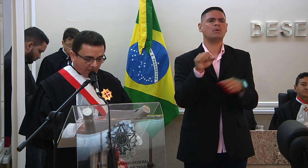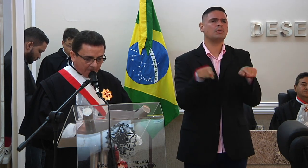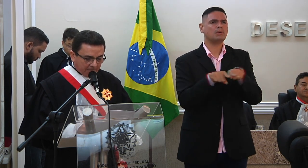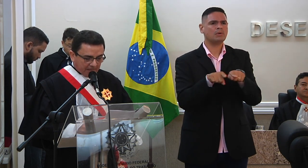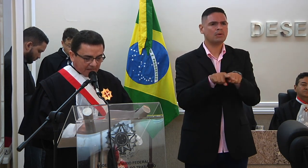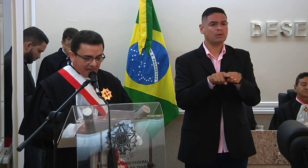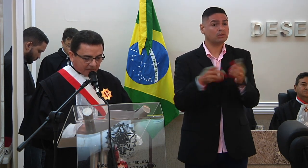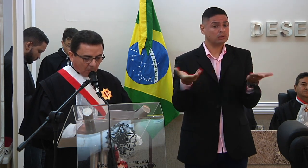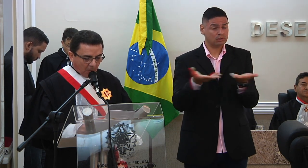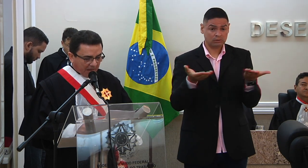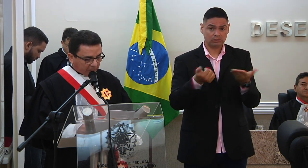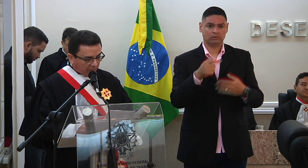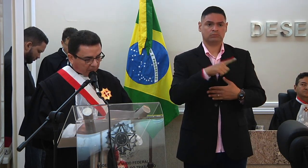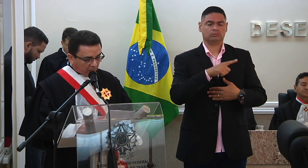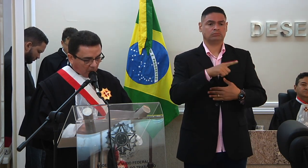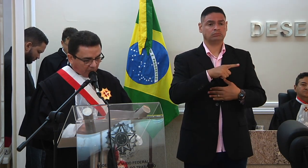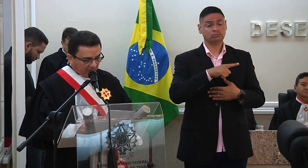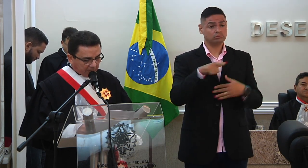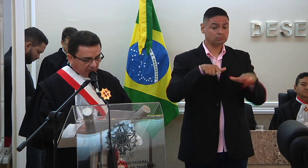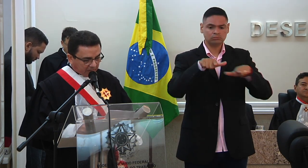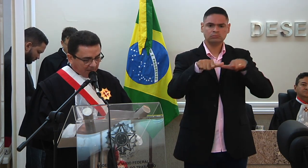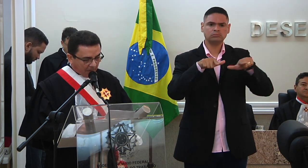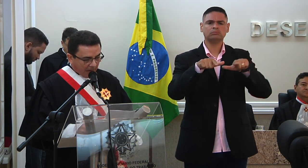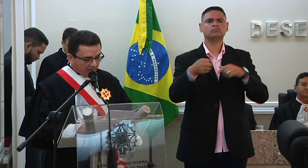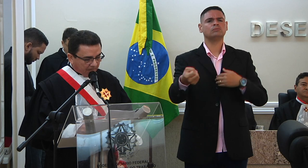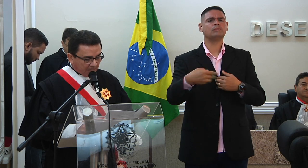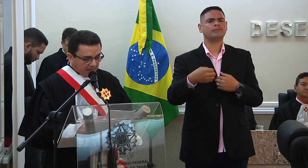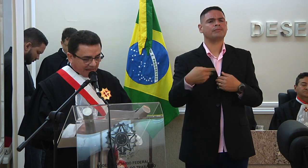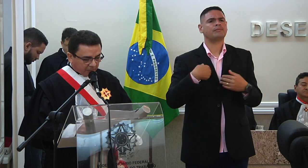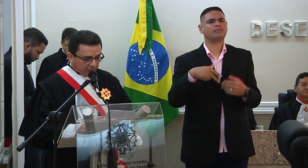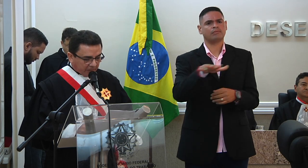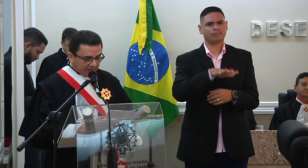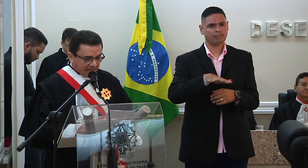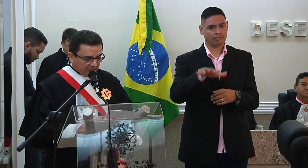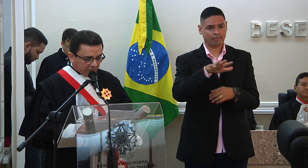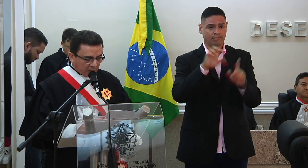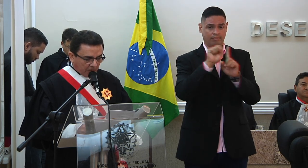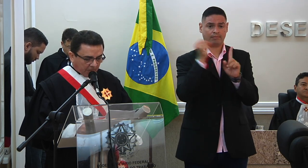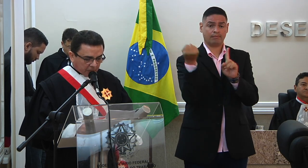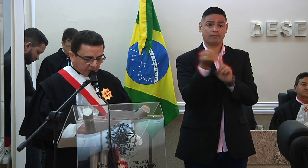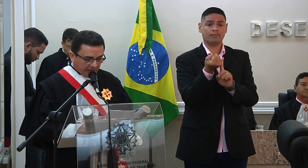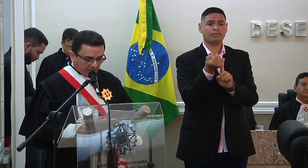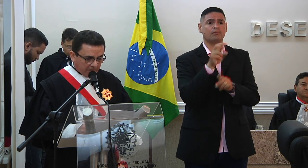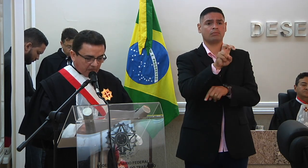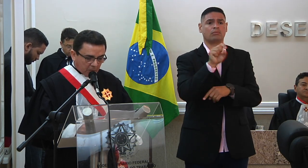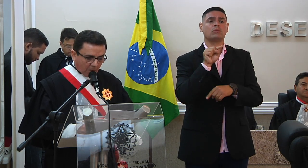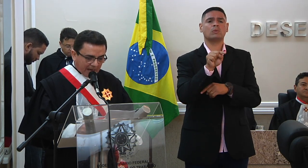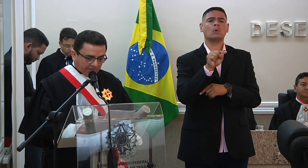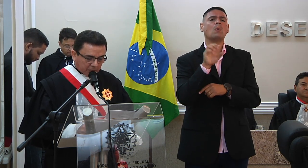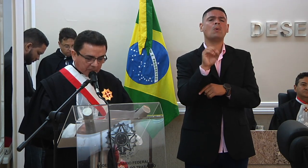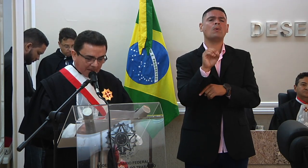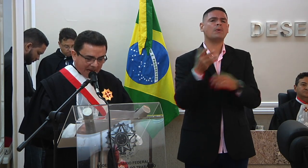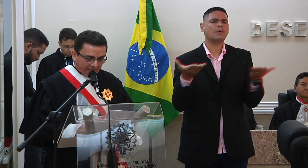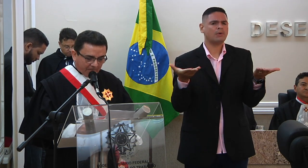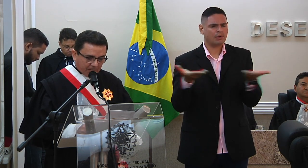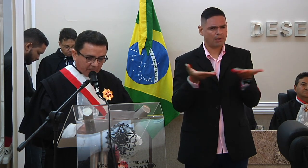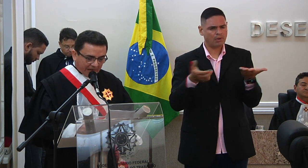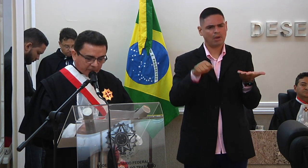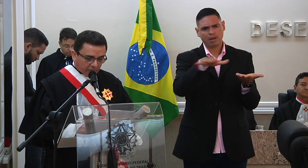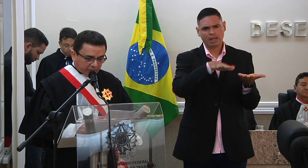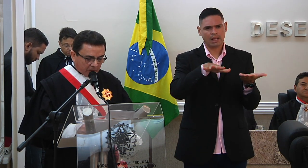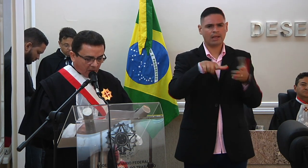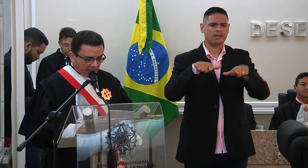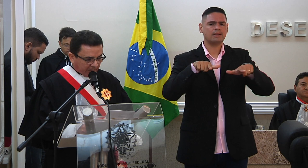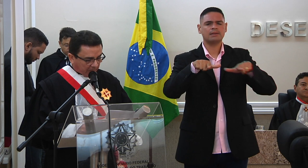intelectual das ocupações do novo ambiente laboral a sociedade 5.0 no campo do trabalho